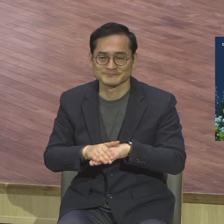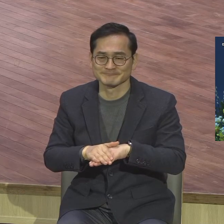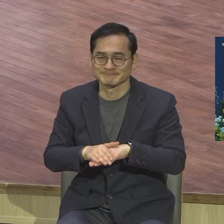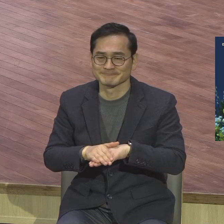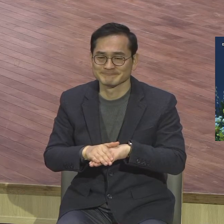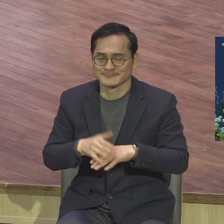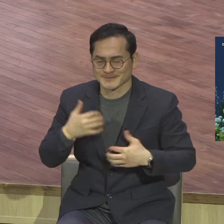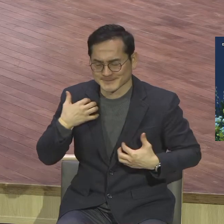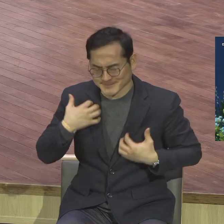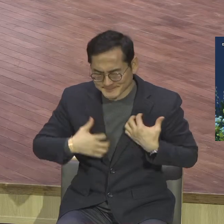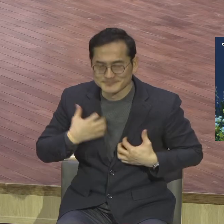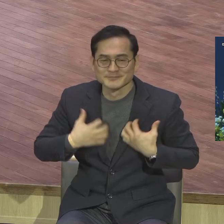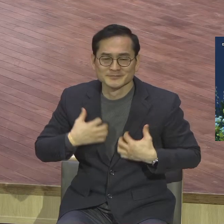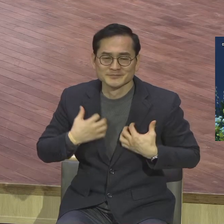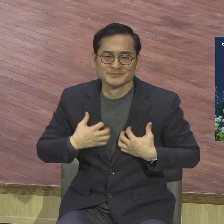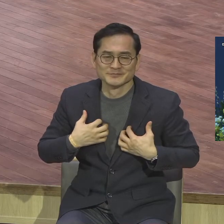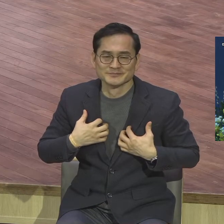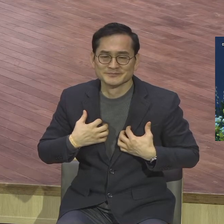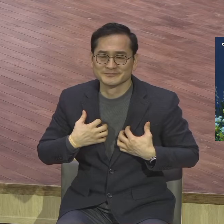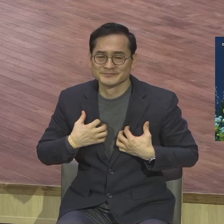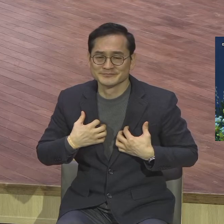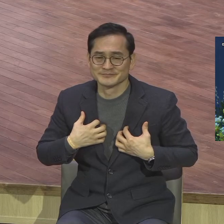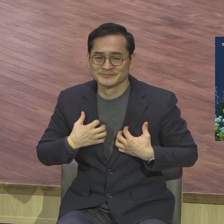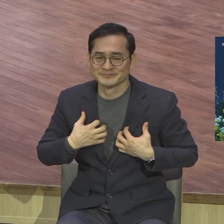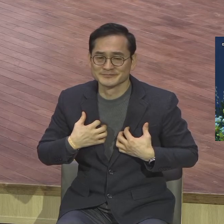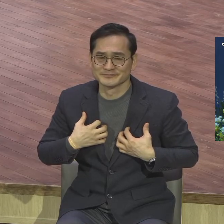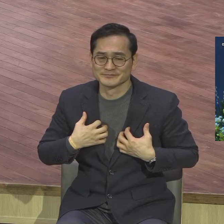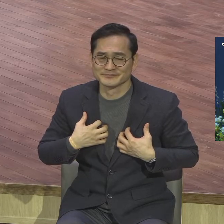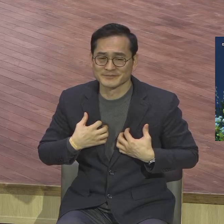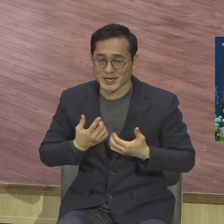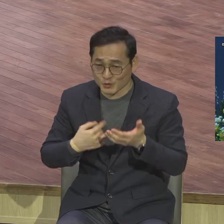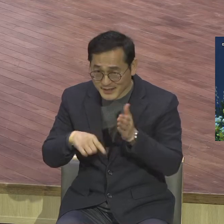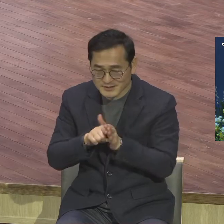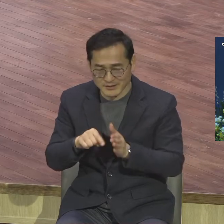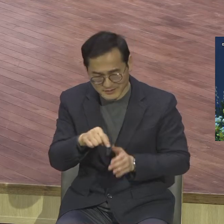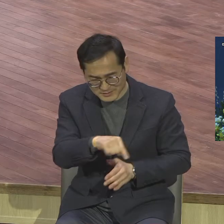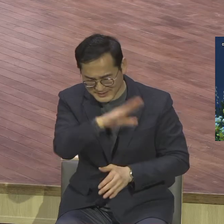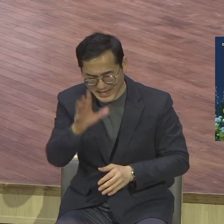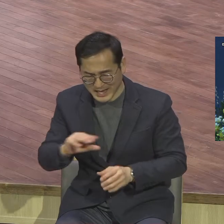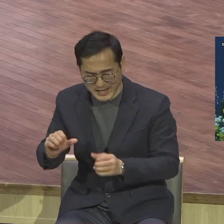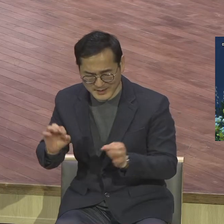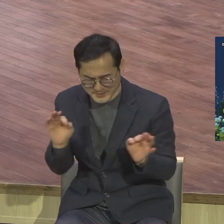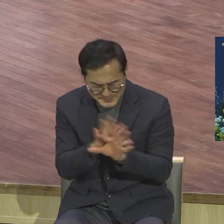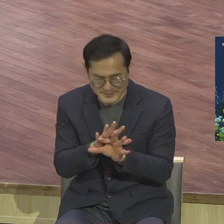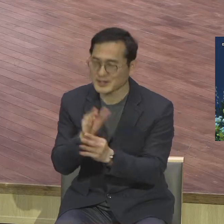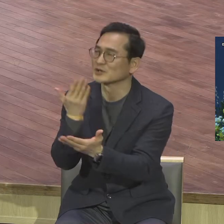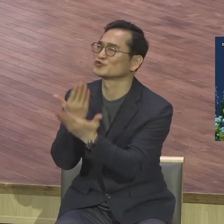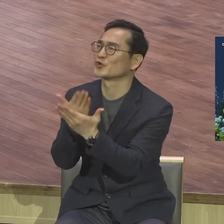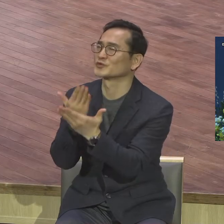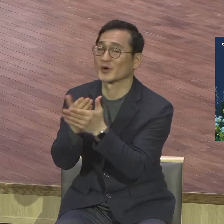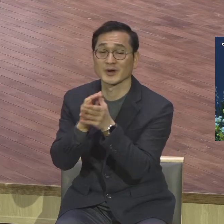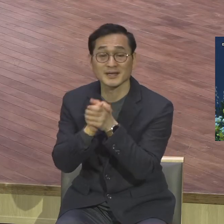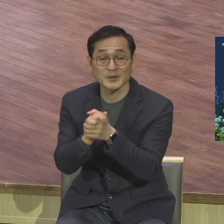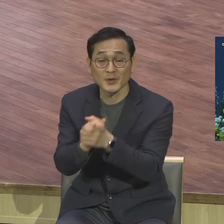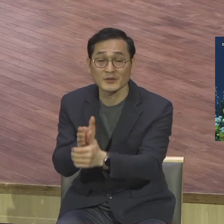여기에 걸림돌리는 것 다 제거하여 조옵사사 기도를 그렇게 하시란 말이에요 하나님